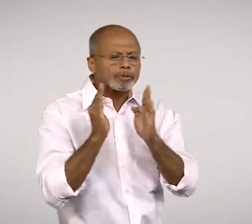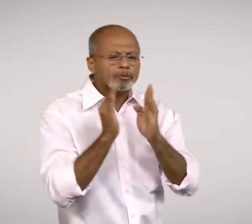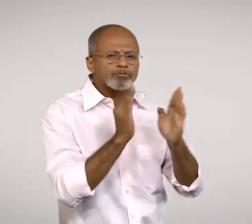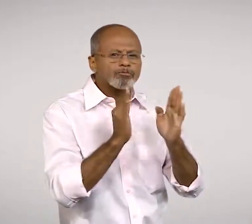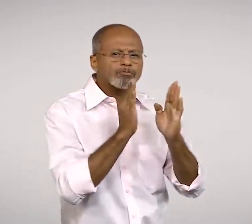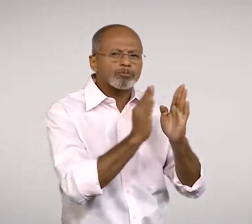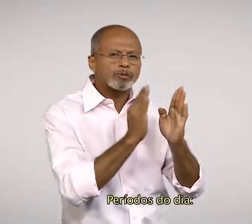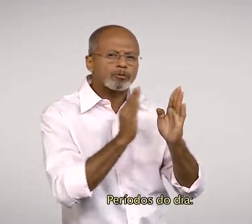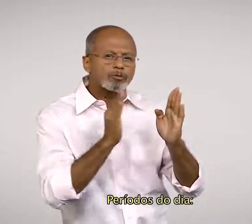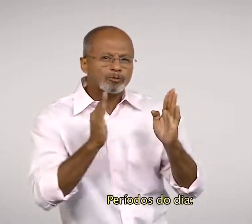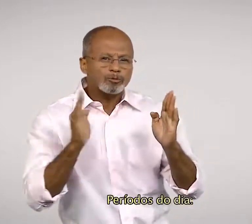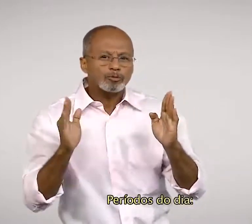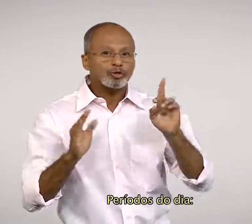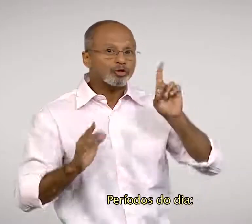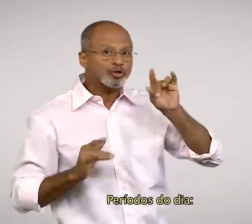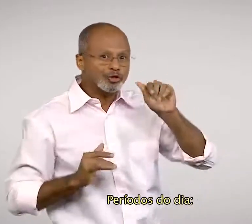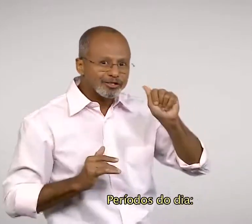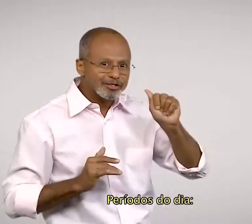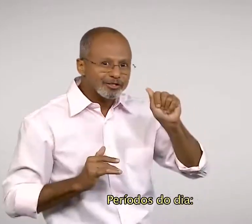Períodos do dia